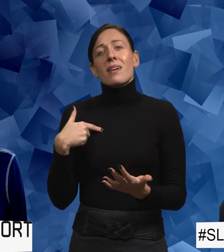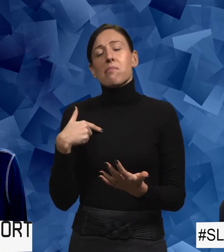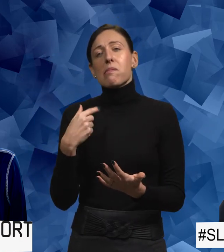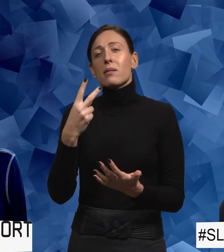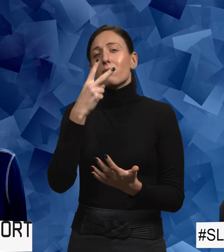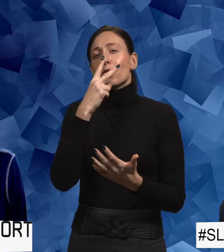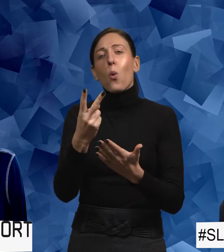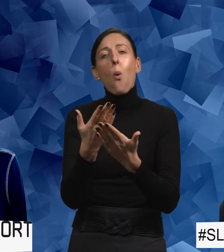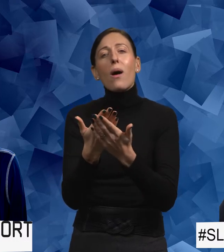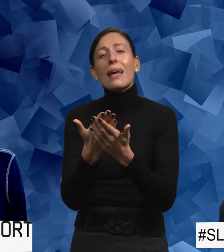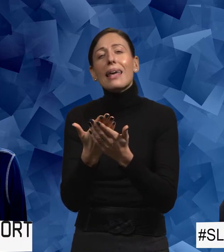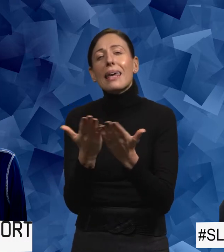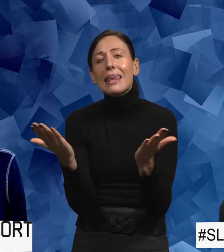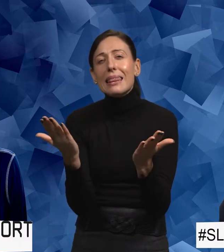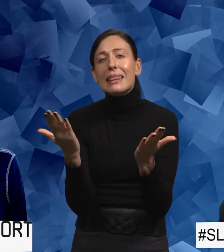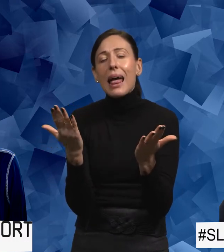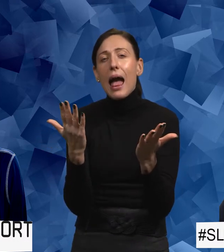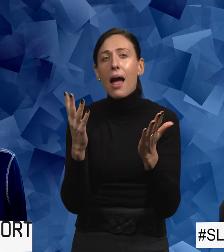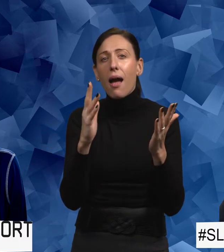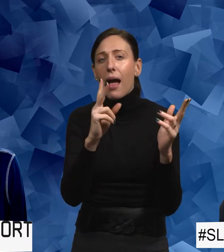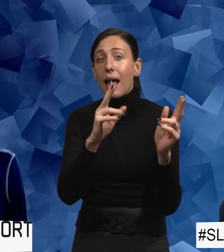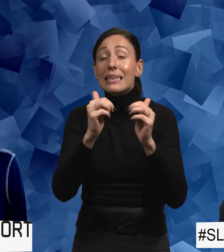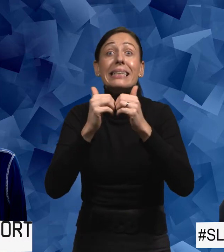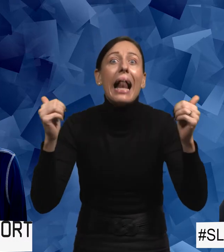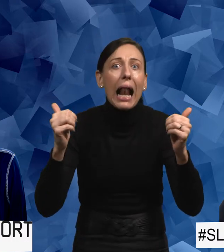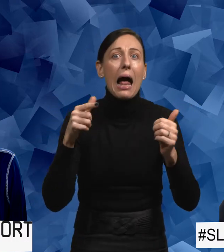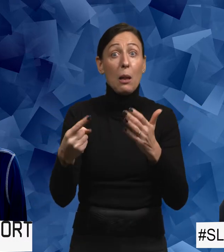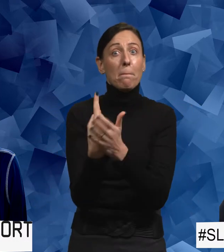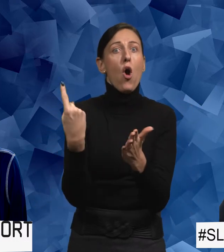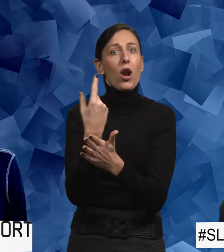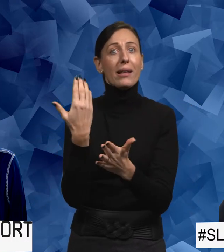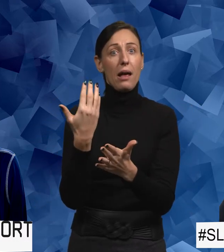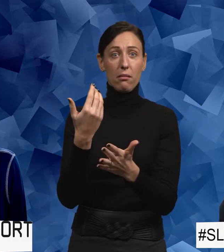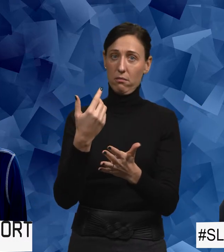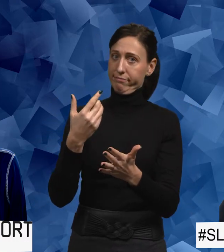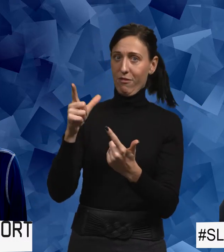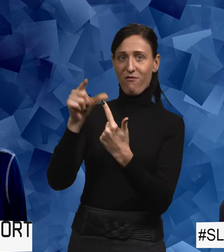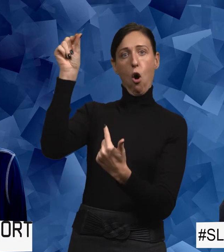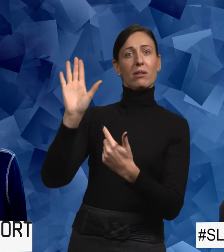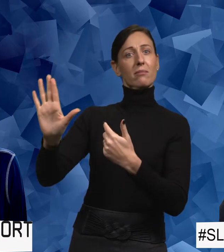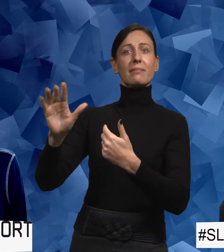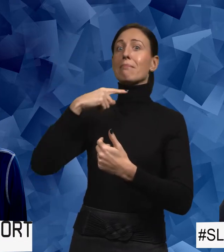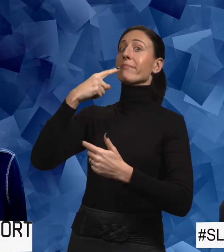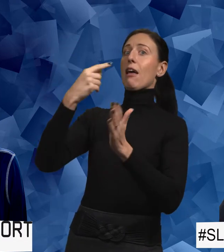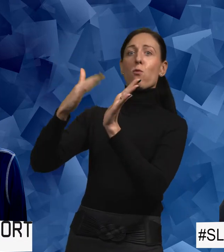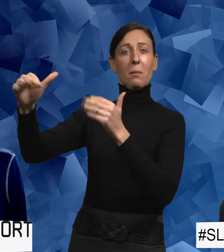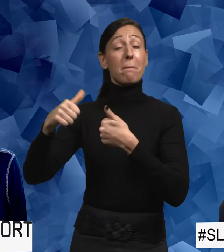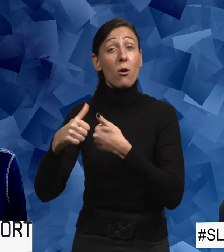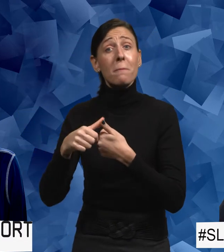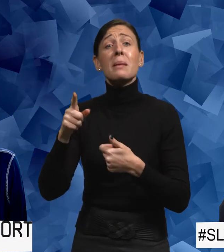inte... Alltså vi såg inte den distinktionen. Det är möjligt att någon har valt att säga partner och så vidare. Och det psykiska är väl absolut det